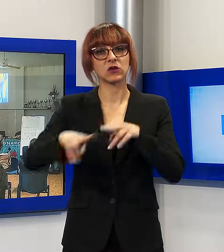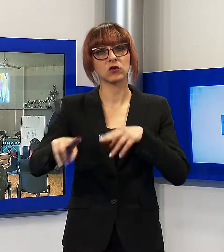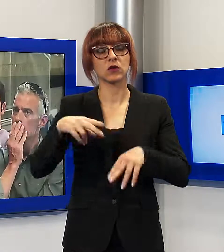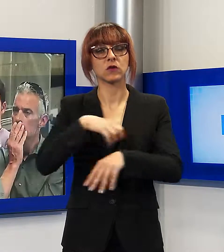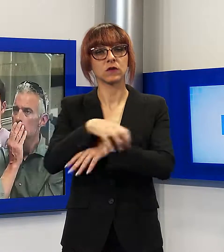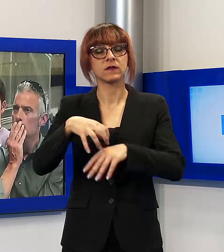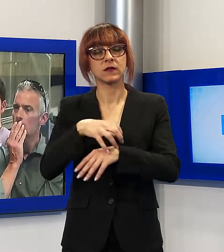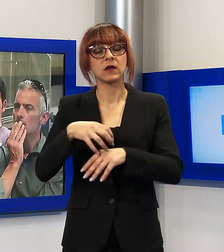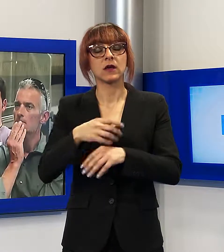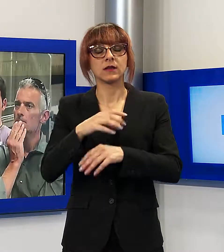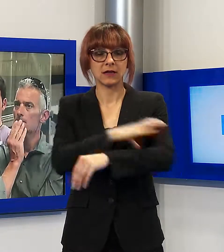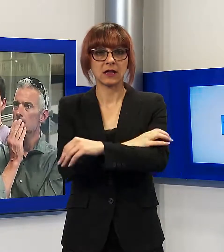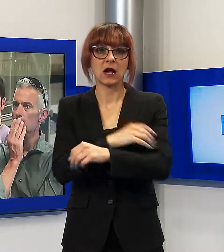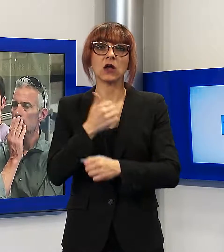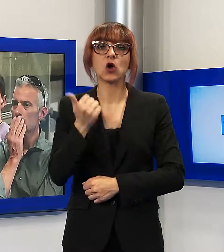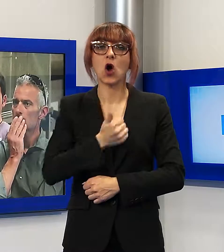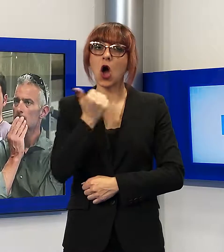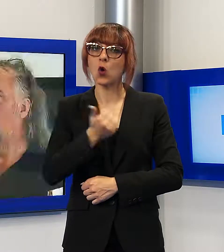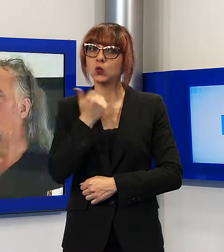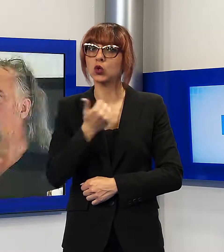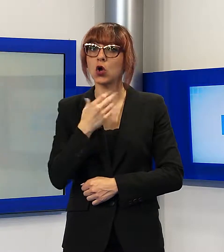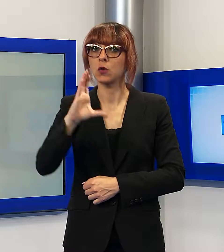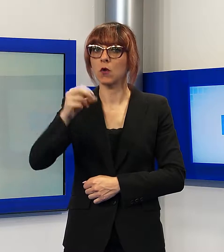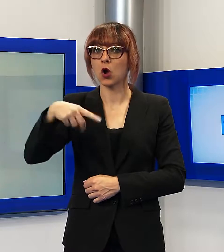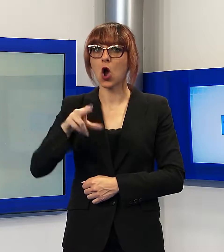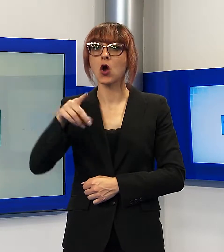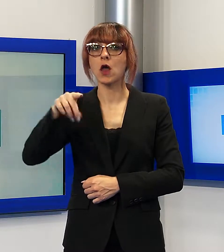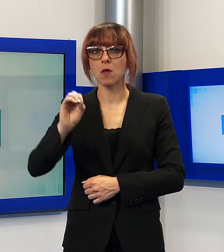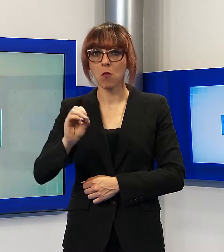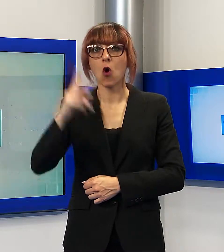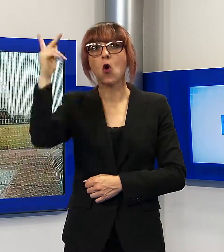Conapo, ha fatto tappa a Lucca nella sede di San Marco.